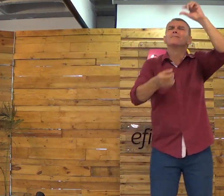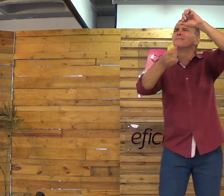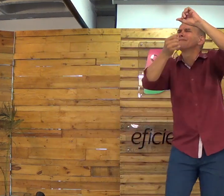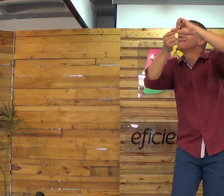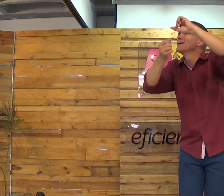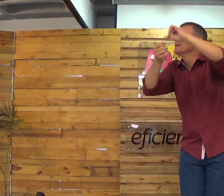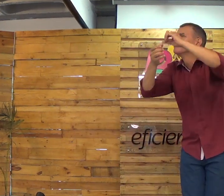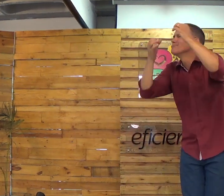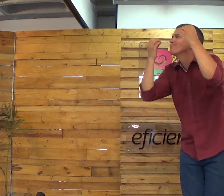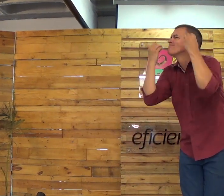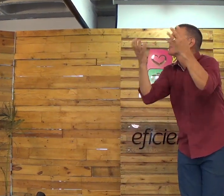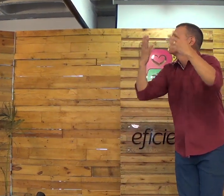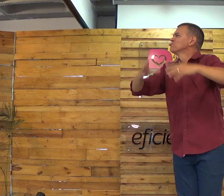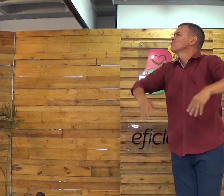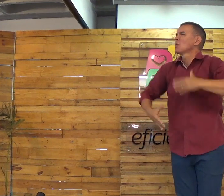Como é que Deus faz?